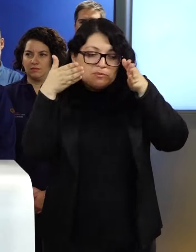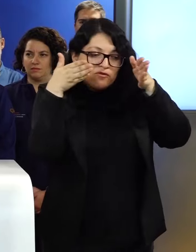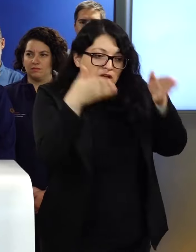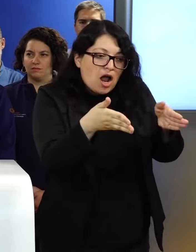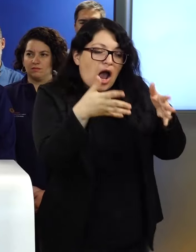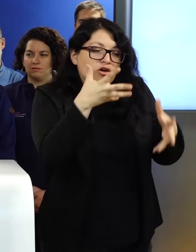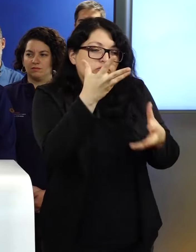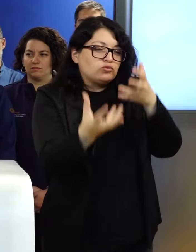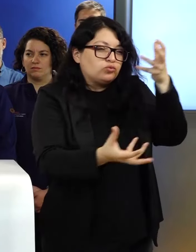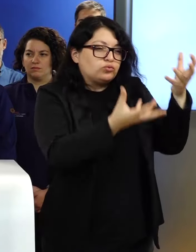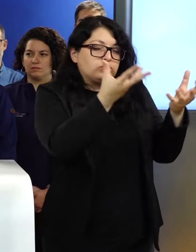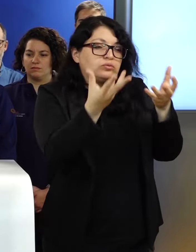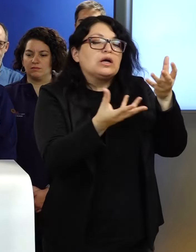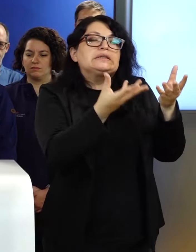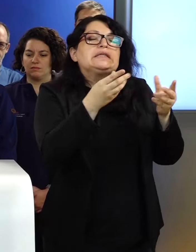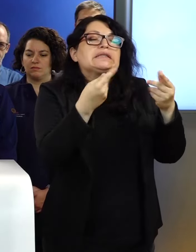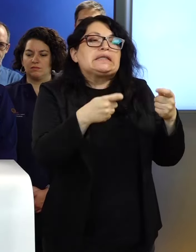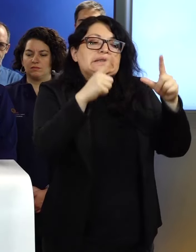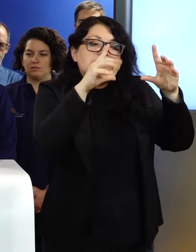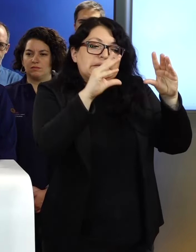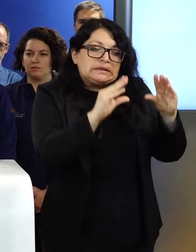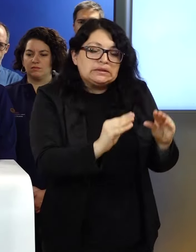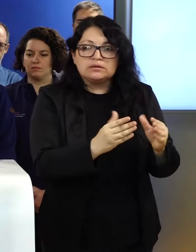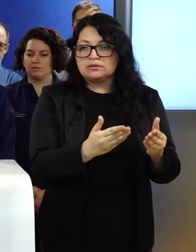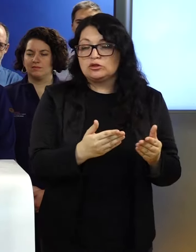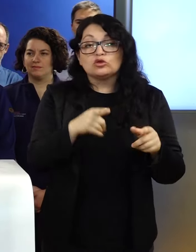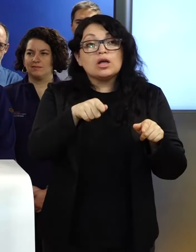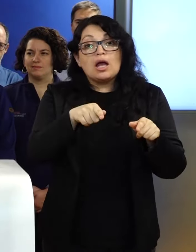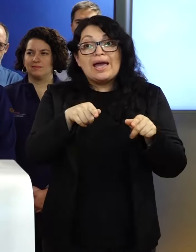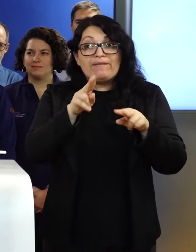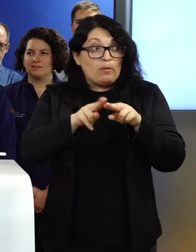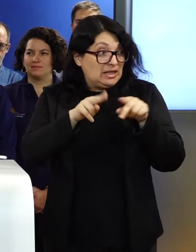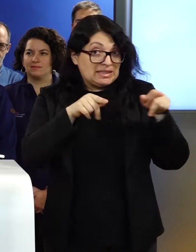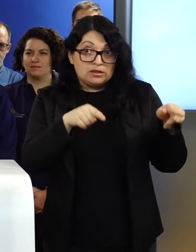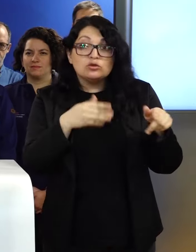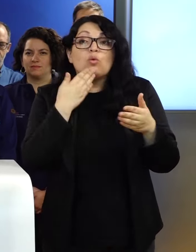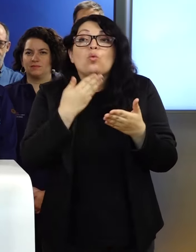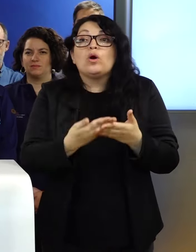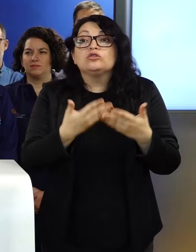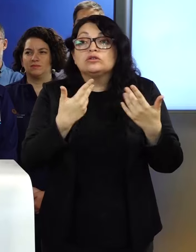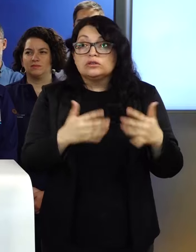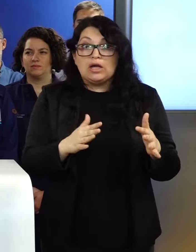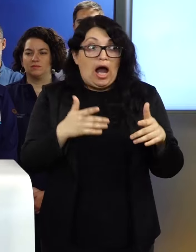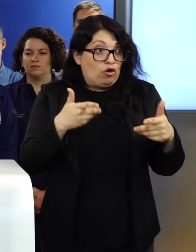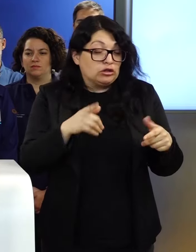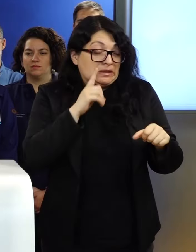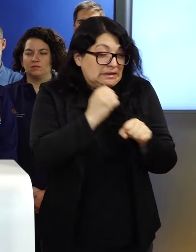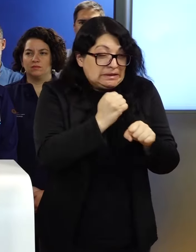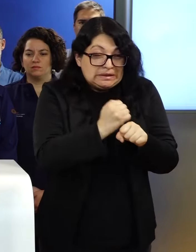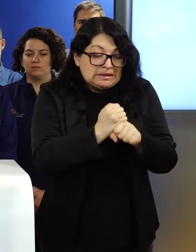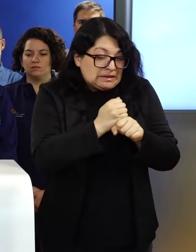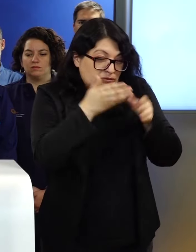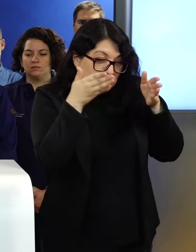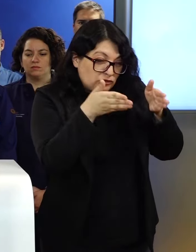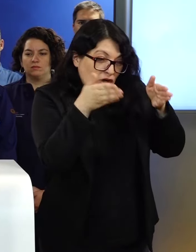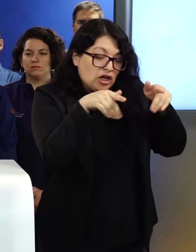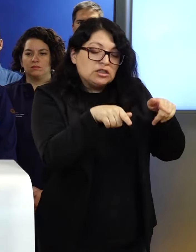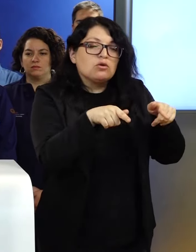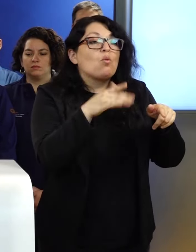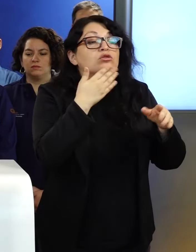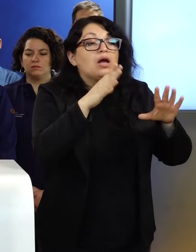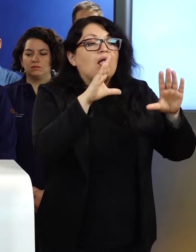el combate. entonces vamos a poder hacer ese catastro una vez que baje la presión que estamos teniendo en el combate del fuego.